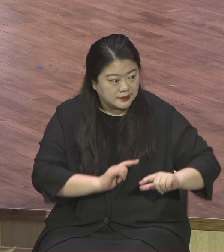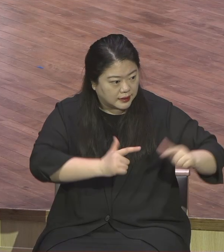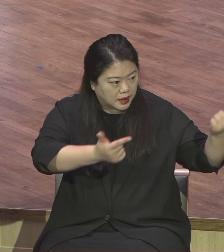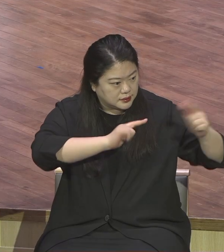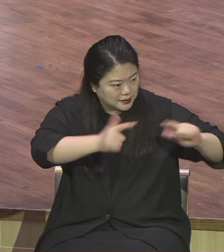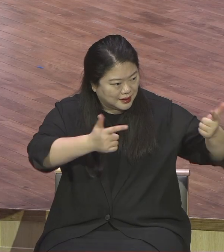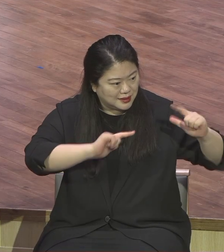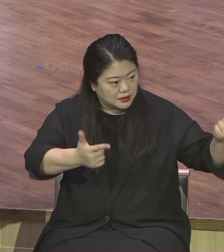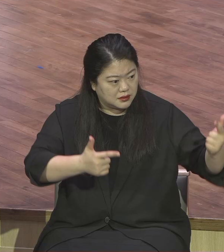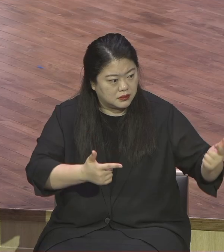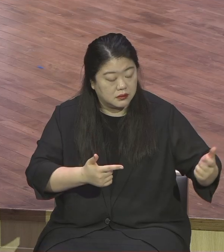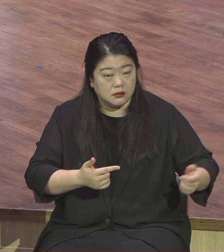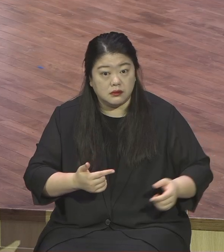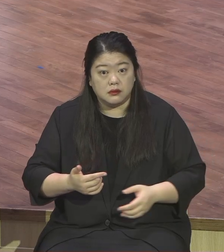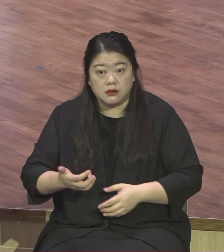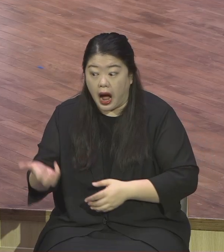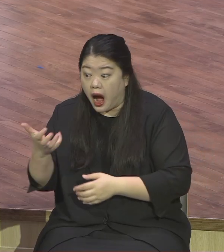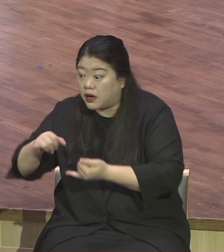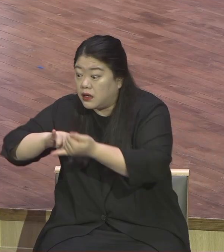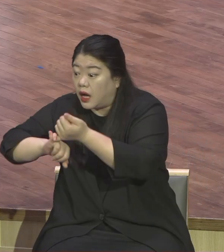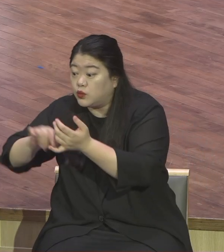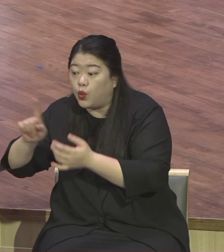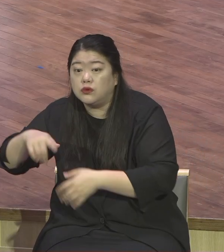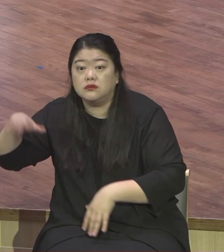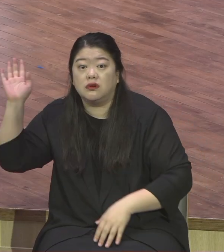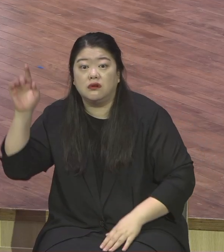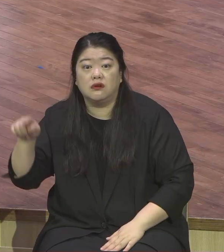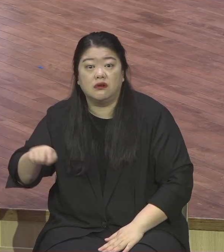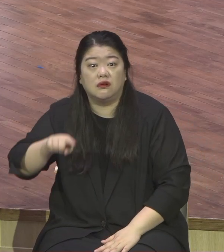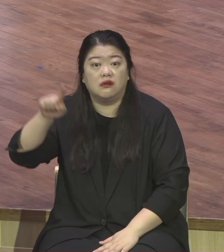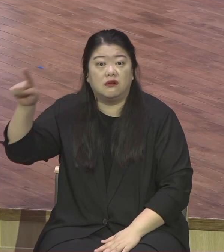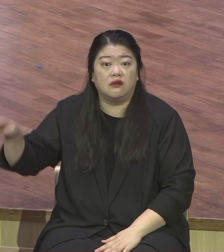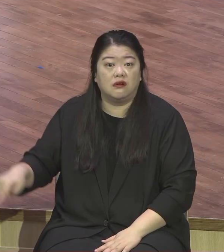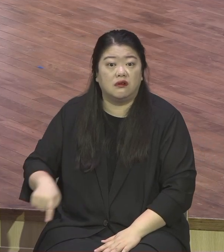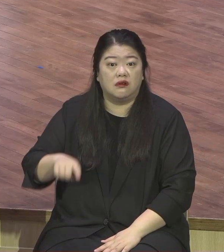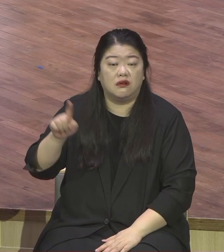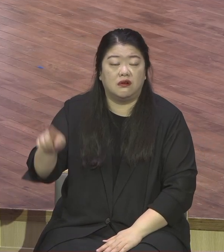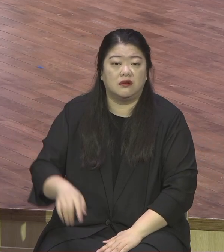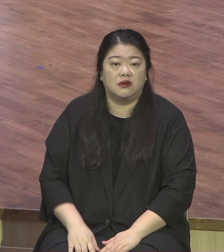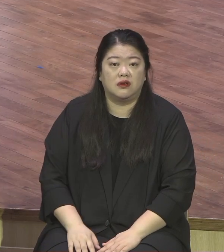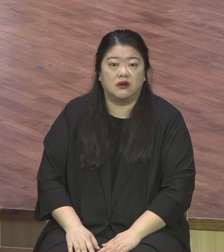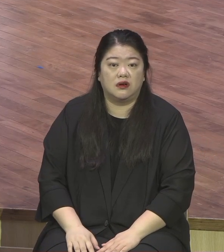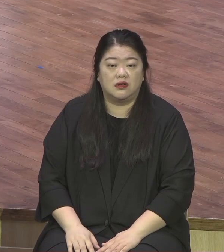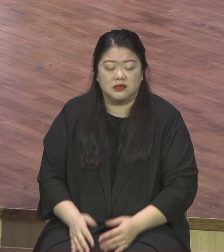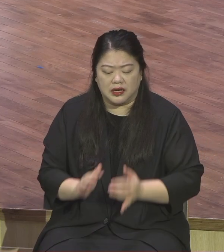버렸습니다. 인간의 의지라는 것은 요렇게 무력합니다.